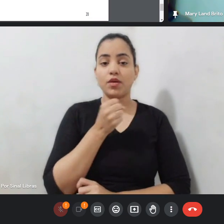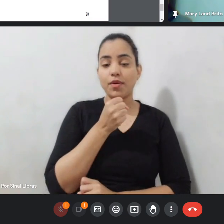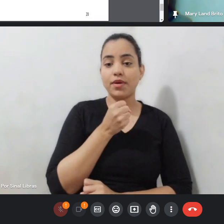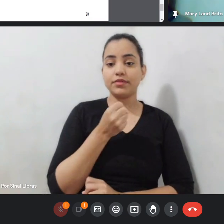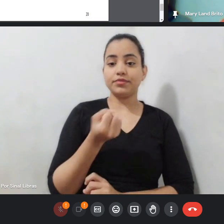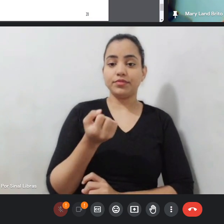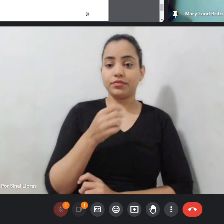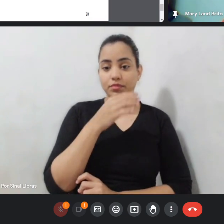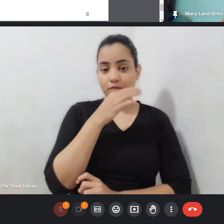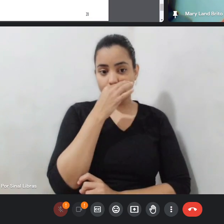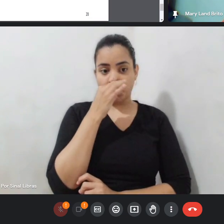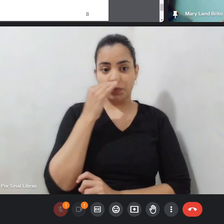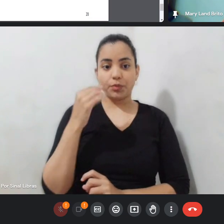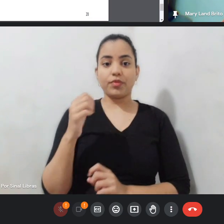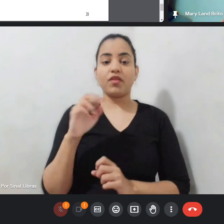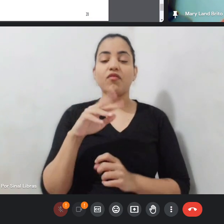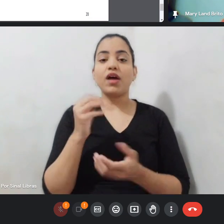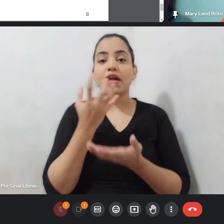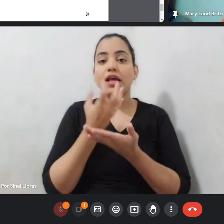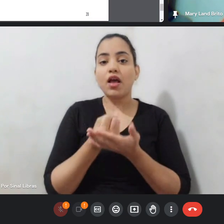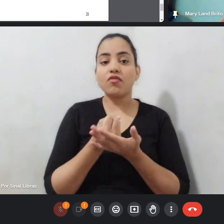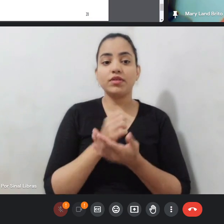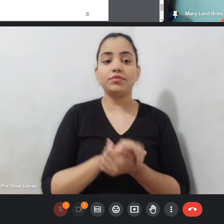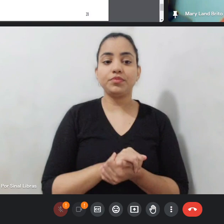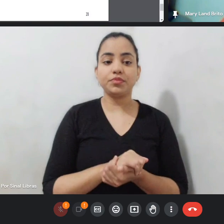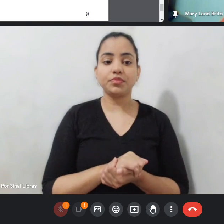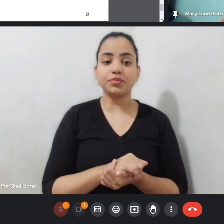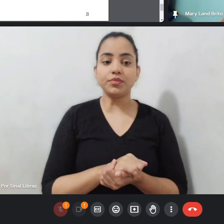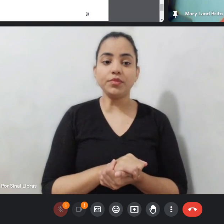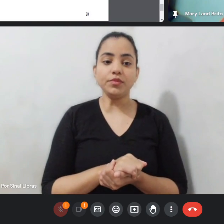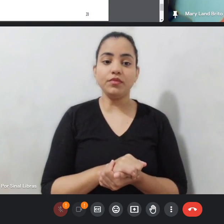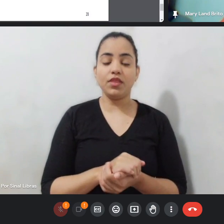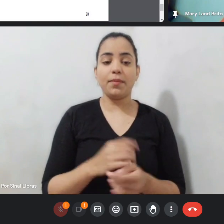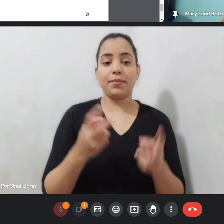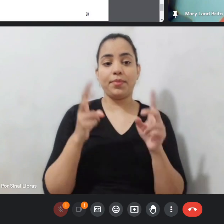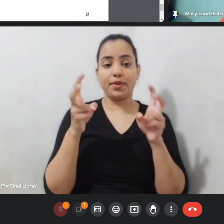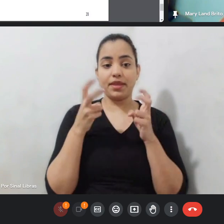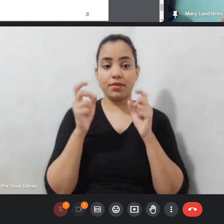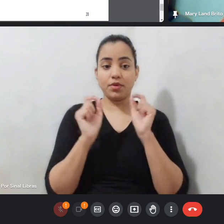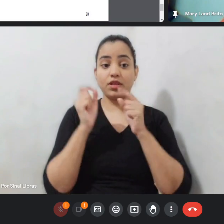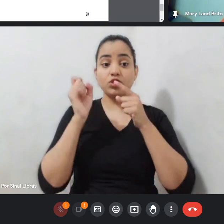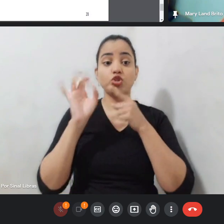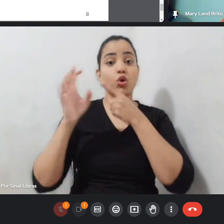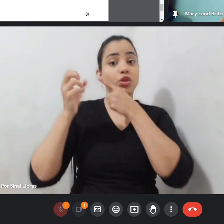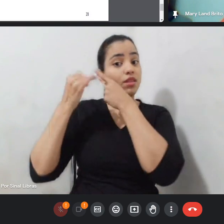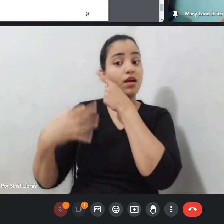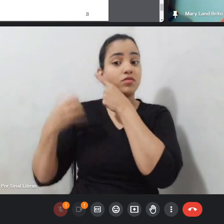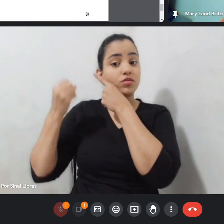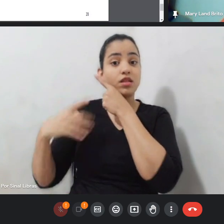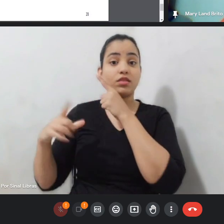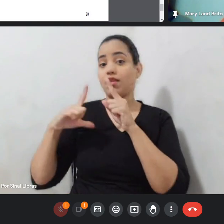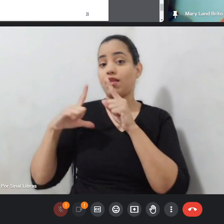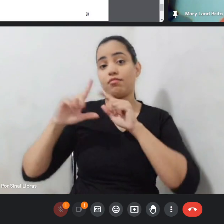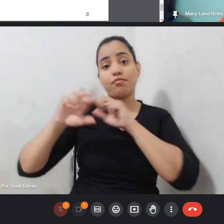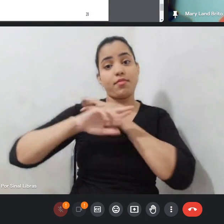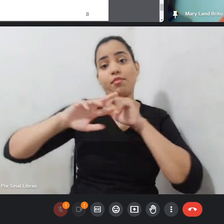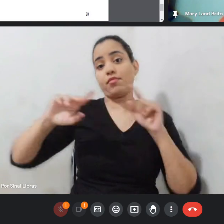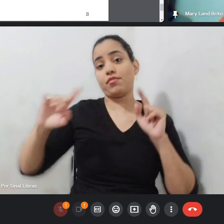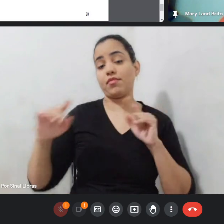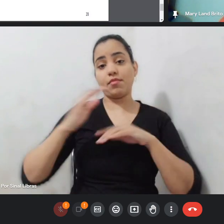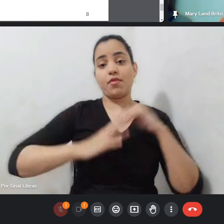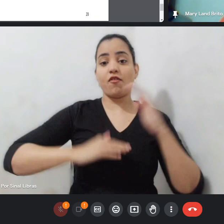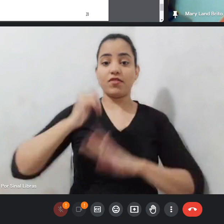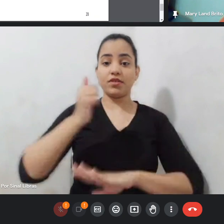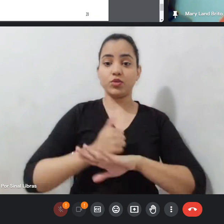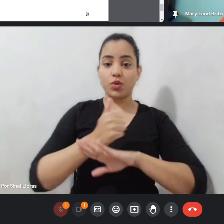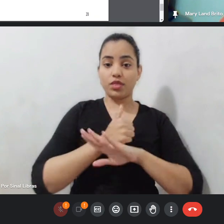dessa seara. Então vejam, que só na audiodescrição, a gente tem vários profissionais envolvidos. Aí,